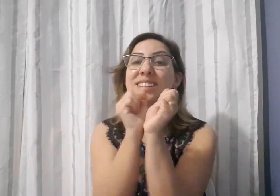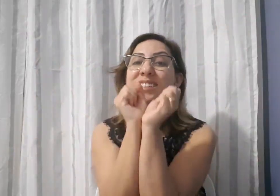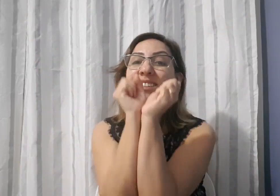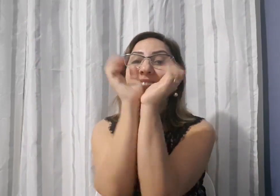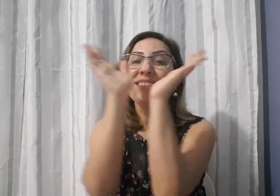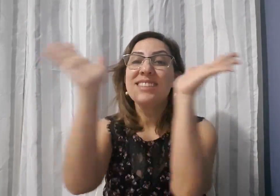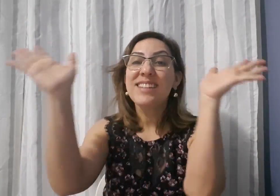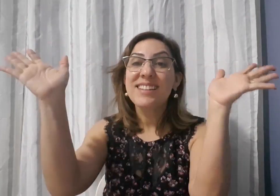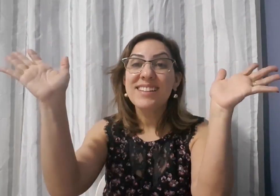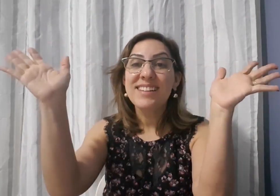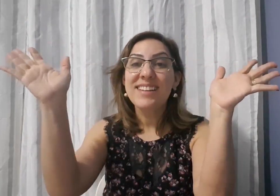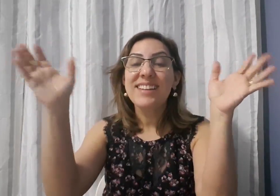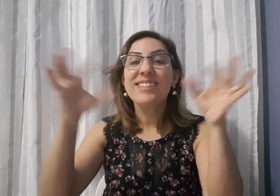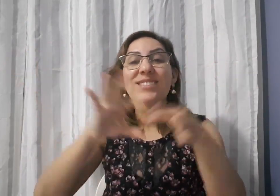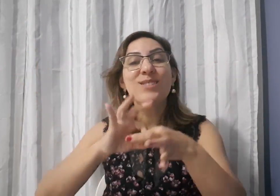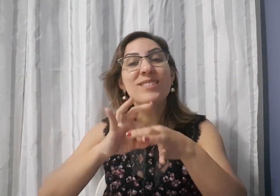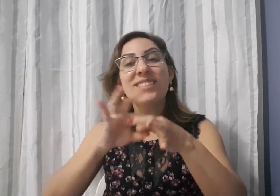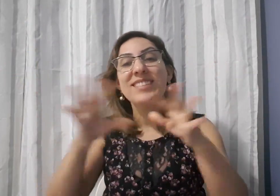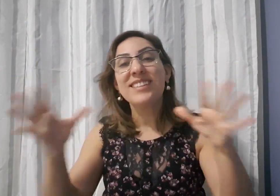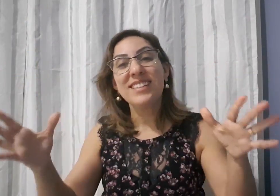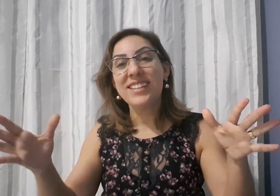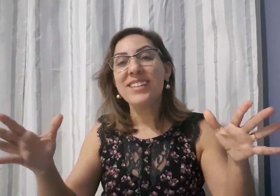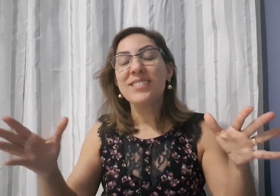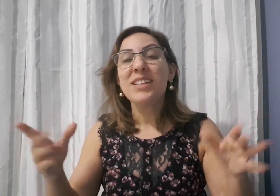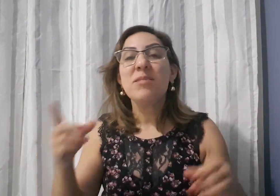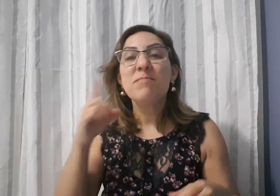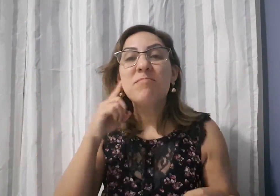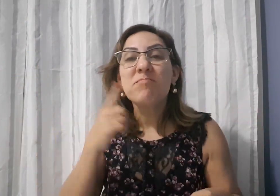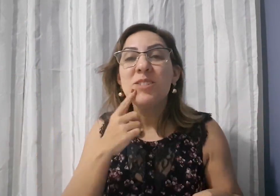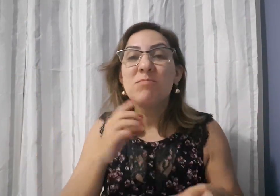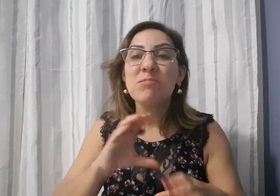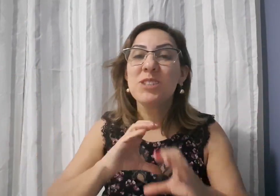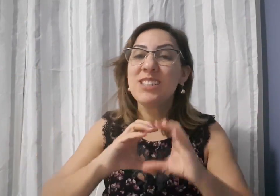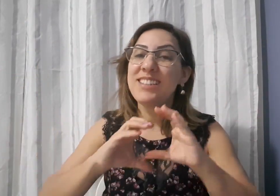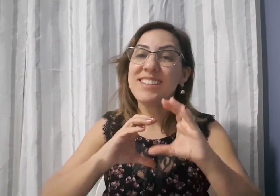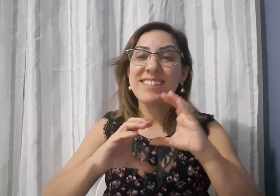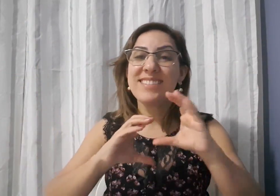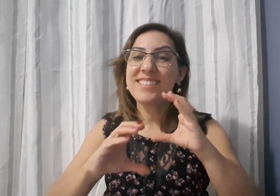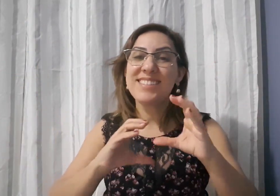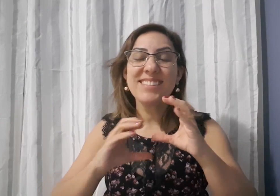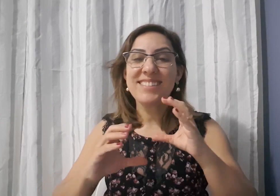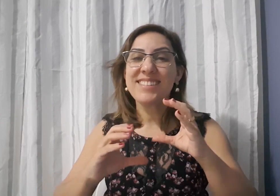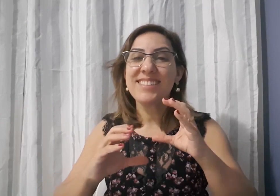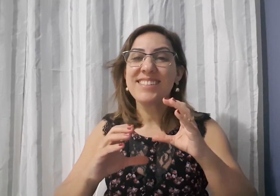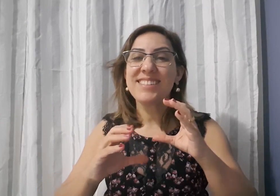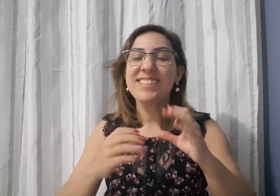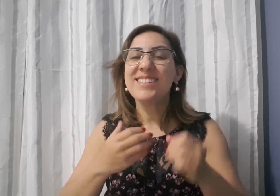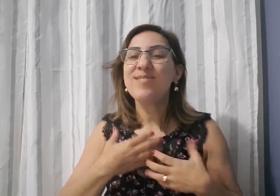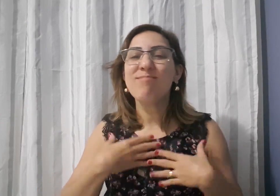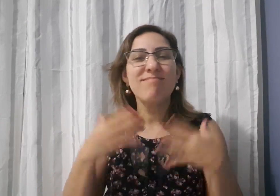me sinto extremamente livre Hoje eu posso me comunicar com os surdos fluentemente Que felicidade para mim